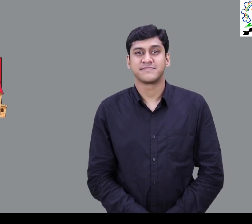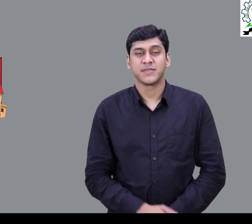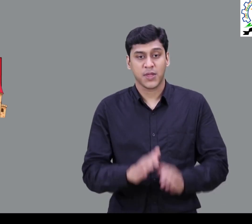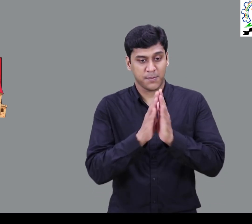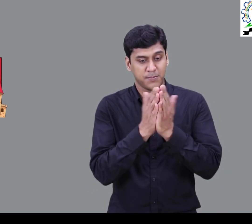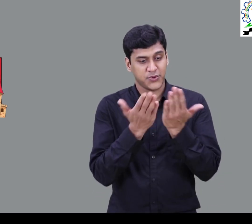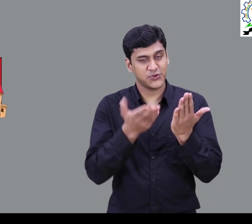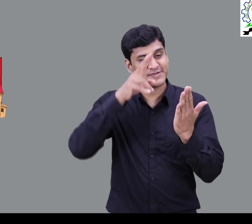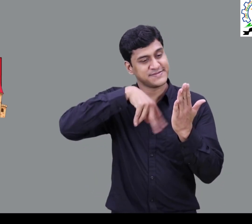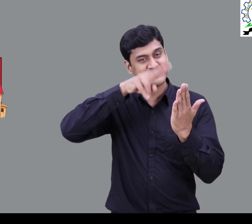किताब